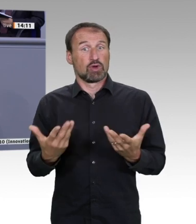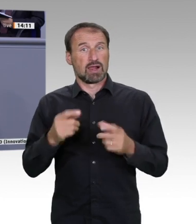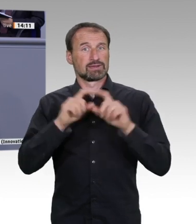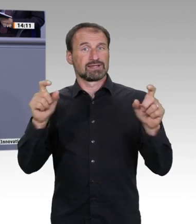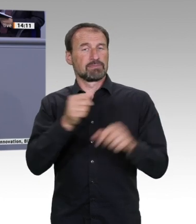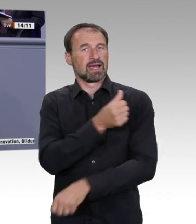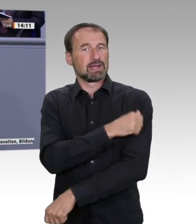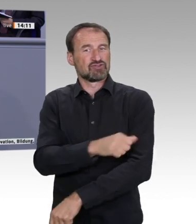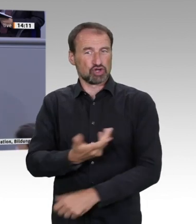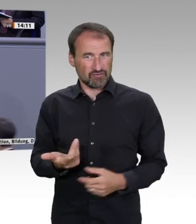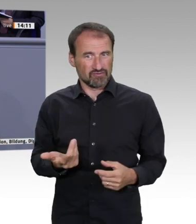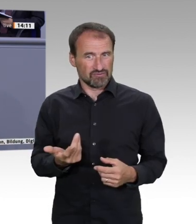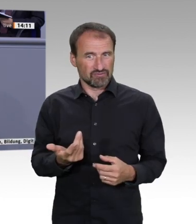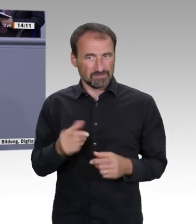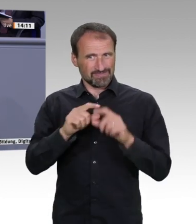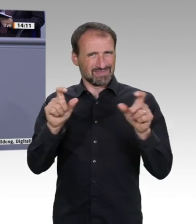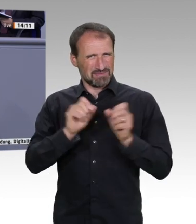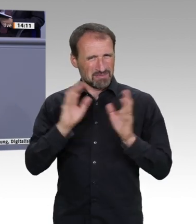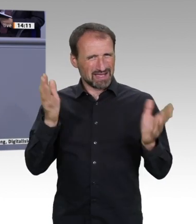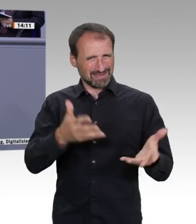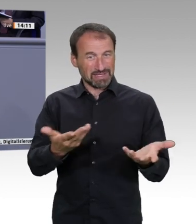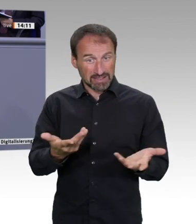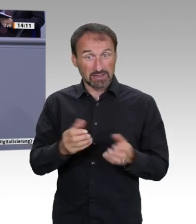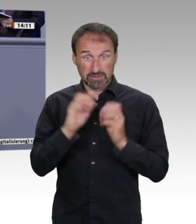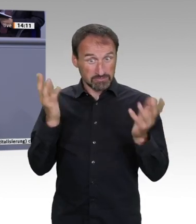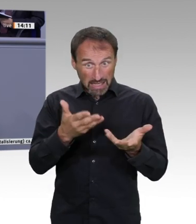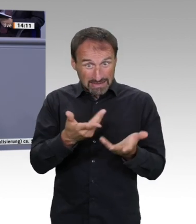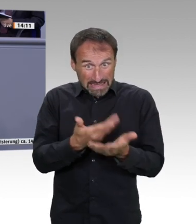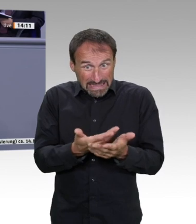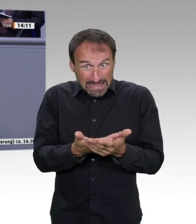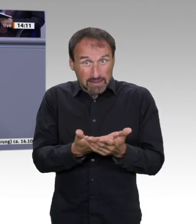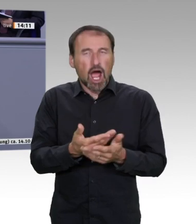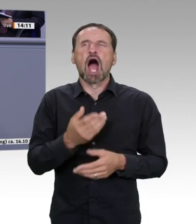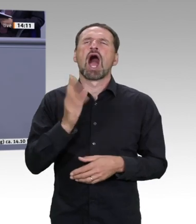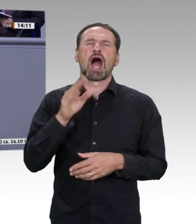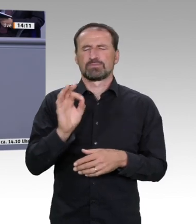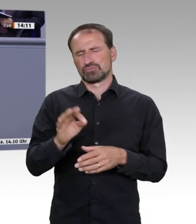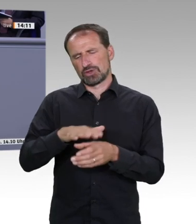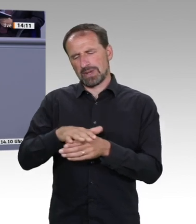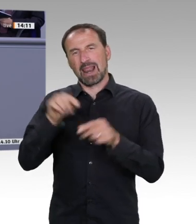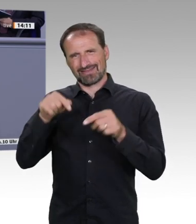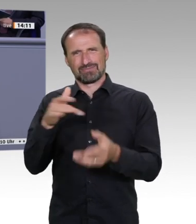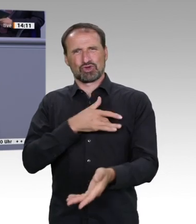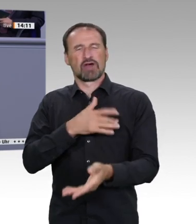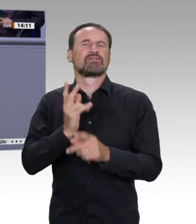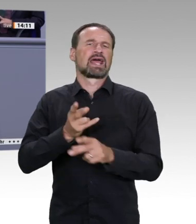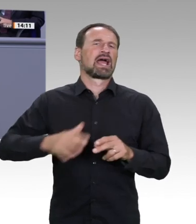Euro sehr zügig auf den Weg gebracht haben im Bereich der Impfstoffforschung, im Bereich der Gesundheitsforschung.